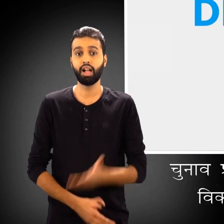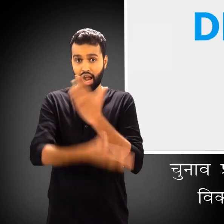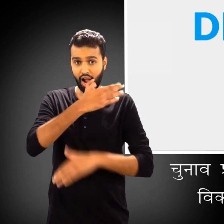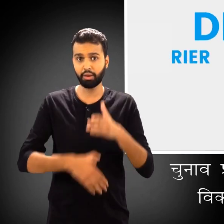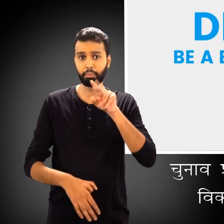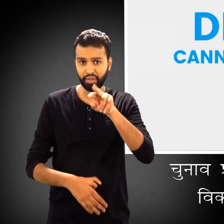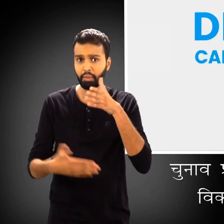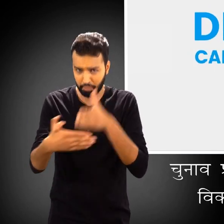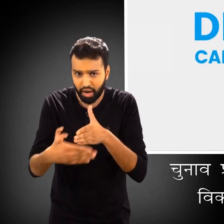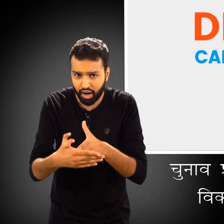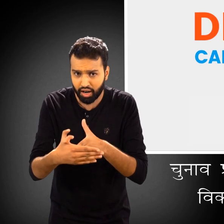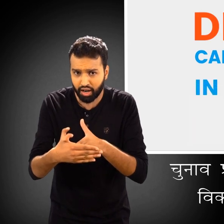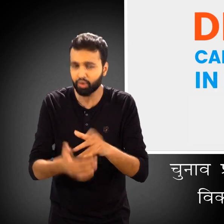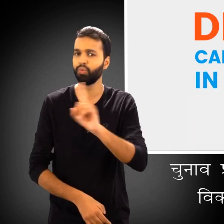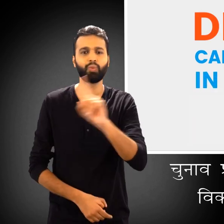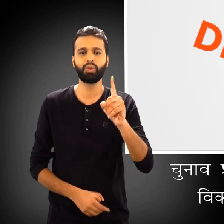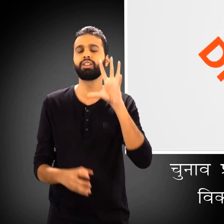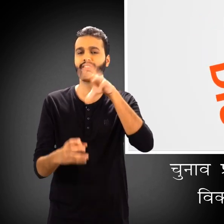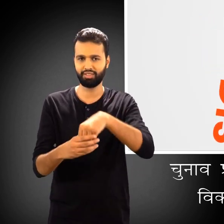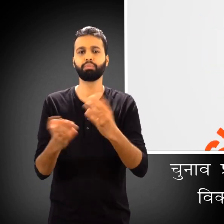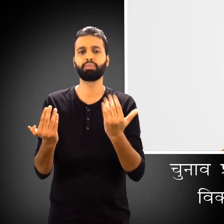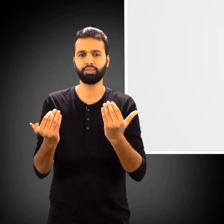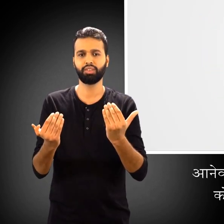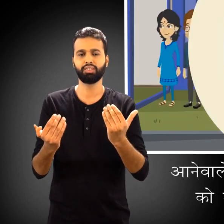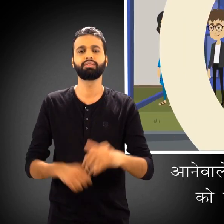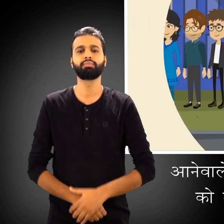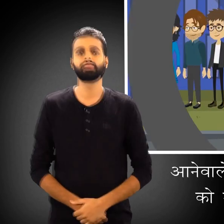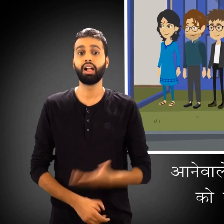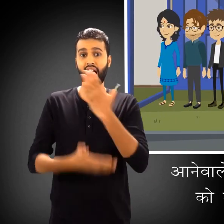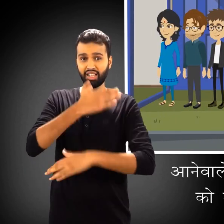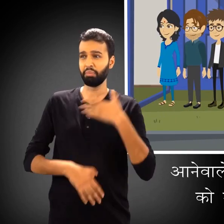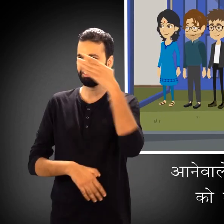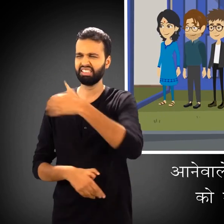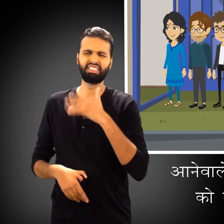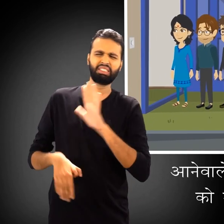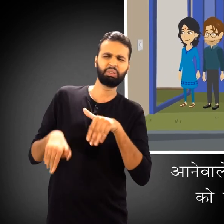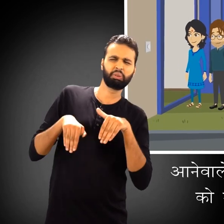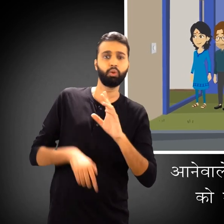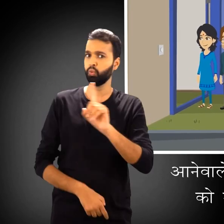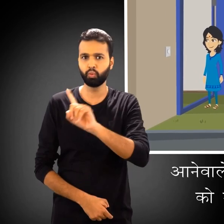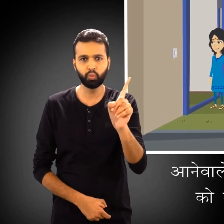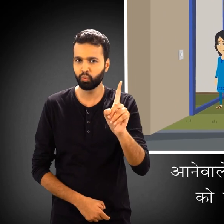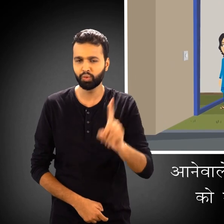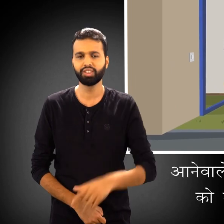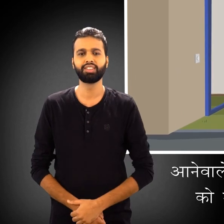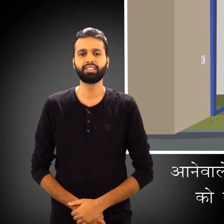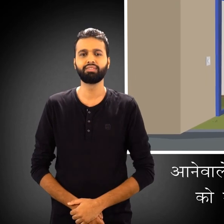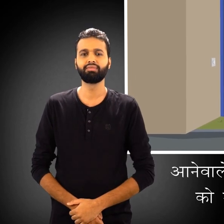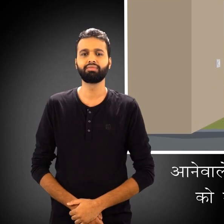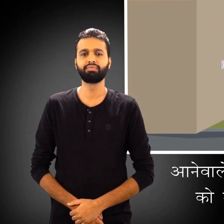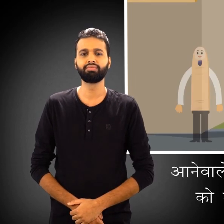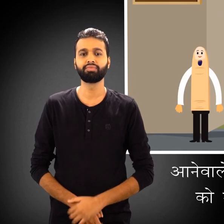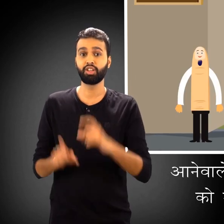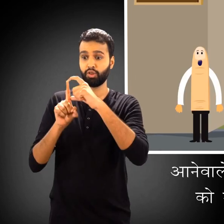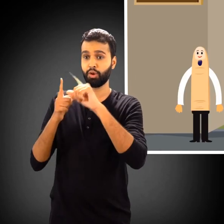चुनाव प्रक्रिया में हिस्सा लेने में आपकी विकलांगता आड़े नहीं आ सकती आने वाले चुनाव की दोरान अपनी विकलांगता को मतदान